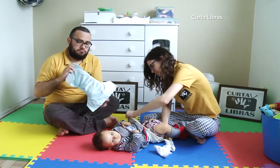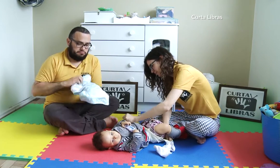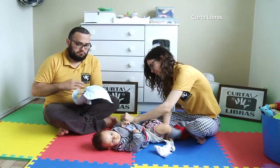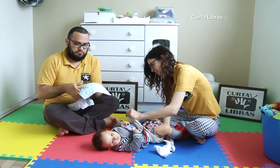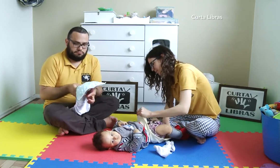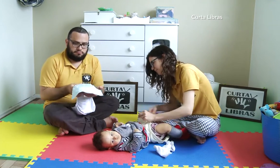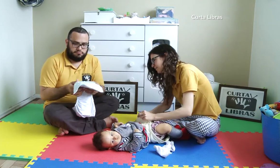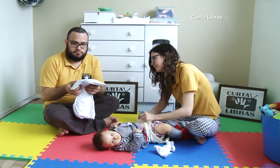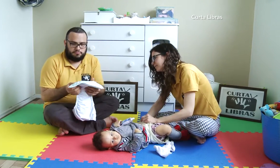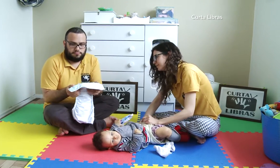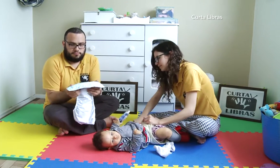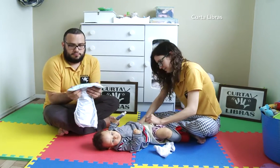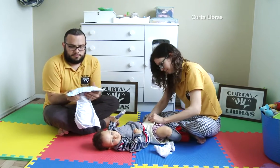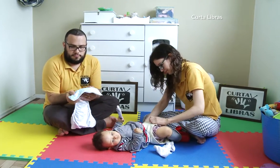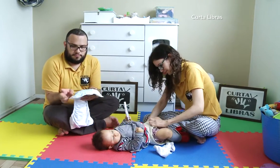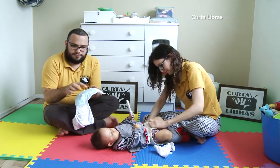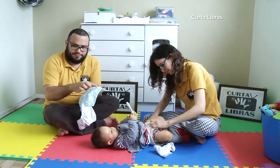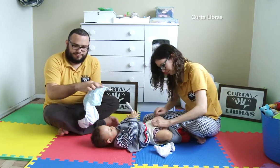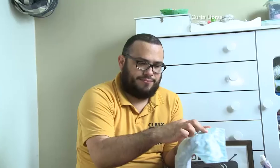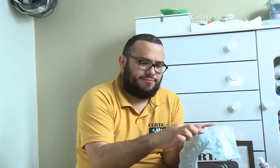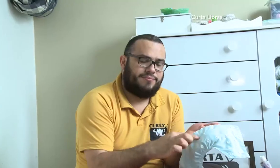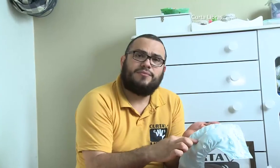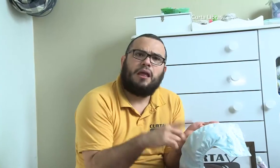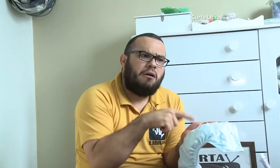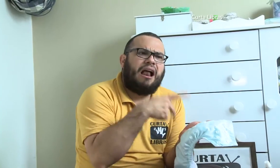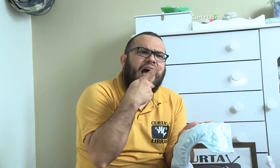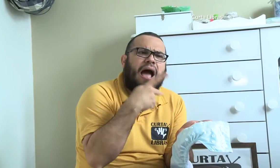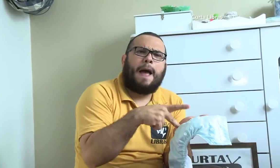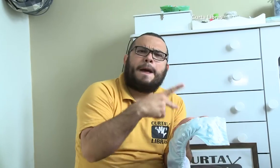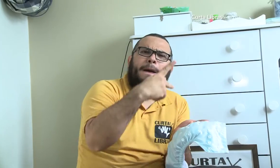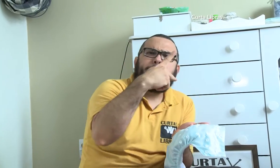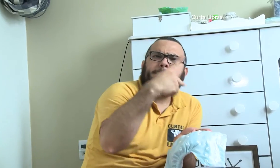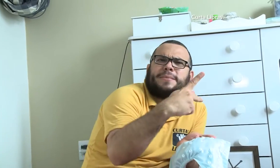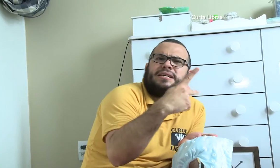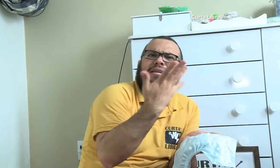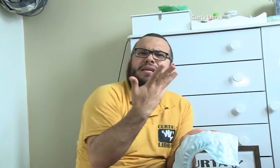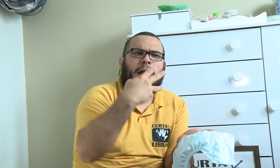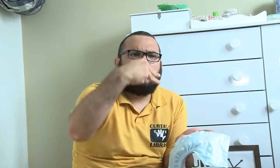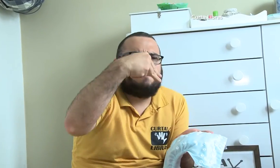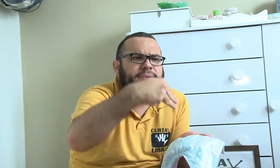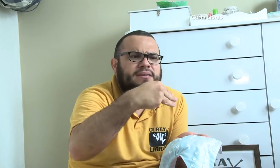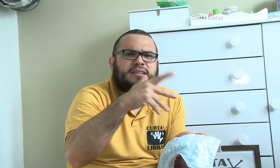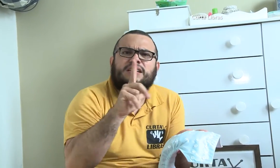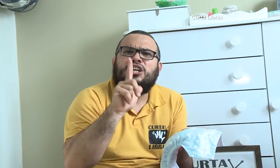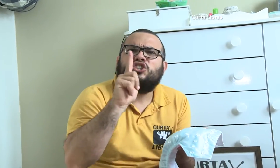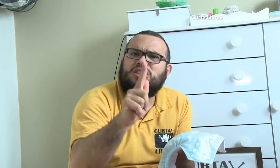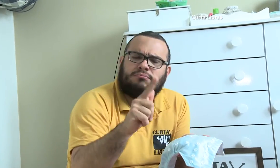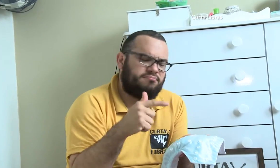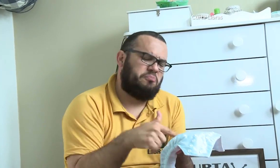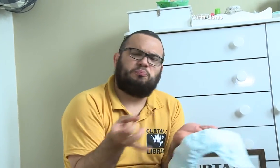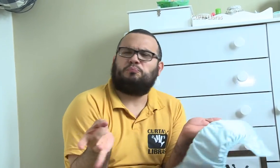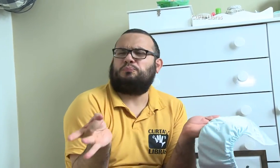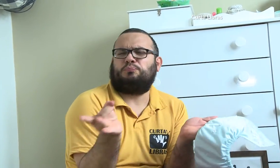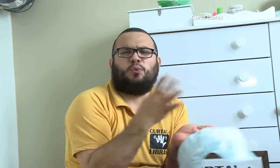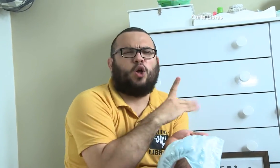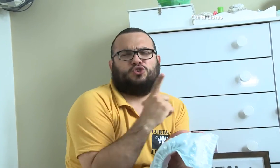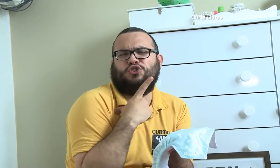Quando ela tem esses botões aqui no meio, ela serve tanto para P quanto para M ou até para G. Ou então, ela vai